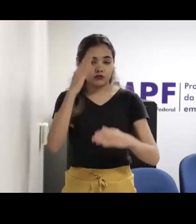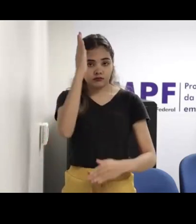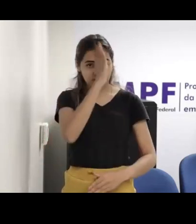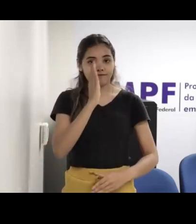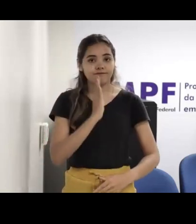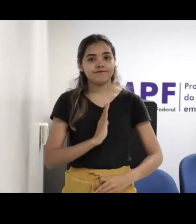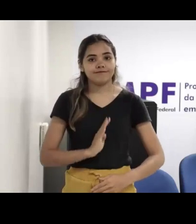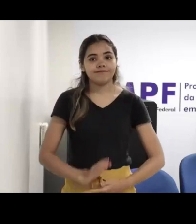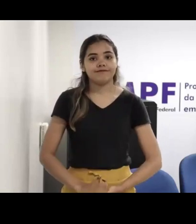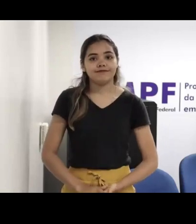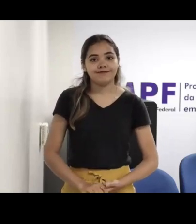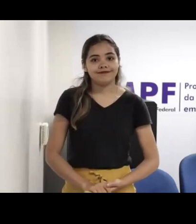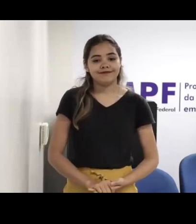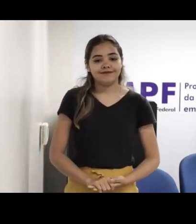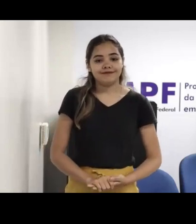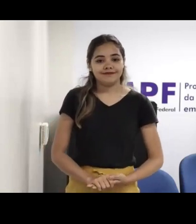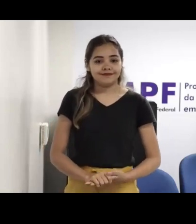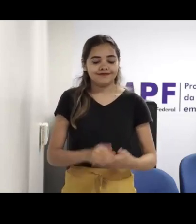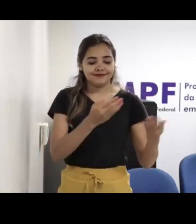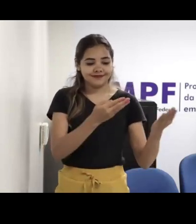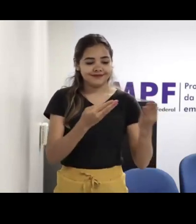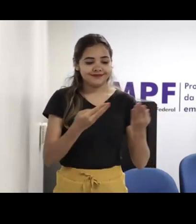Ok? Você, Elison.